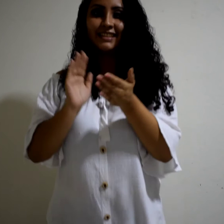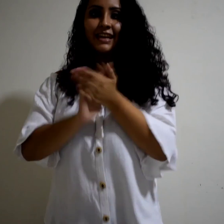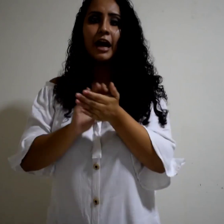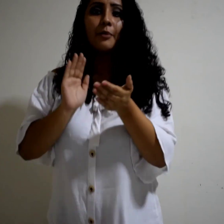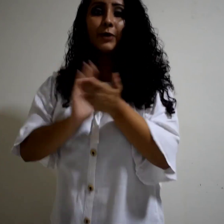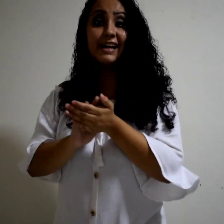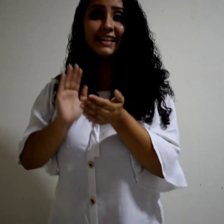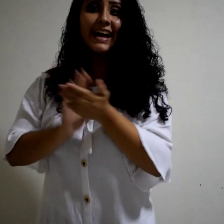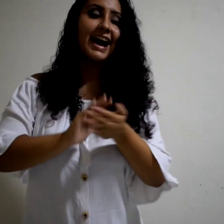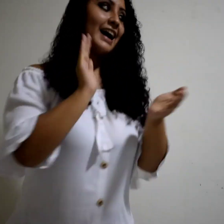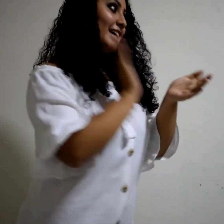¡Vuelta!